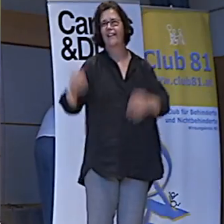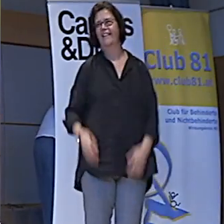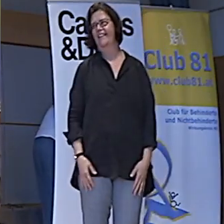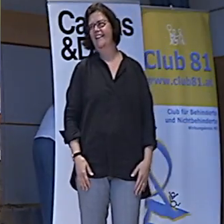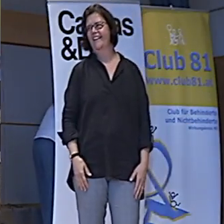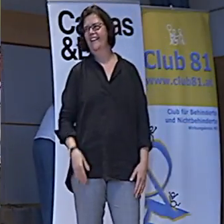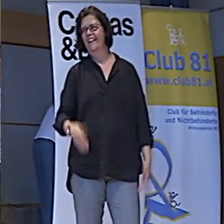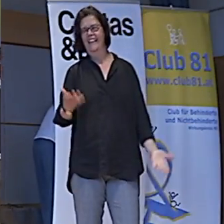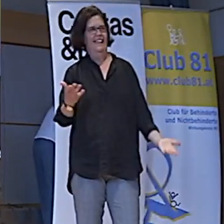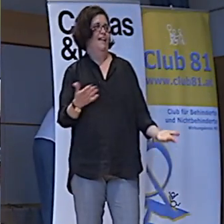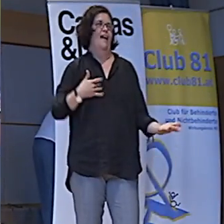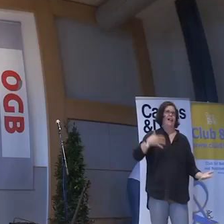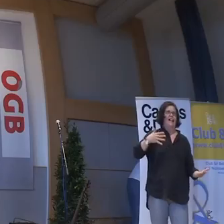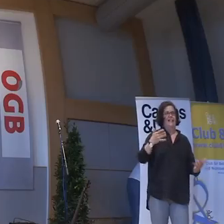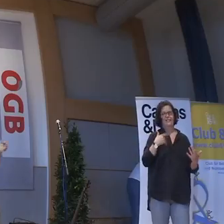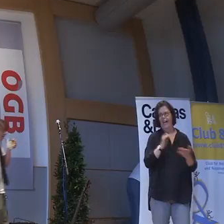die sind nachher nicht zum Spaß.